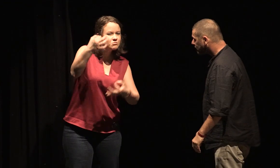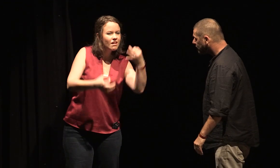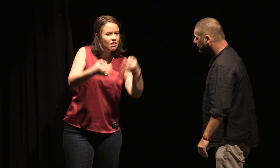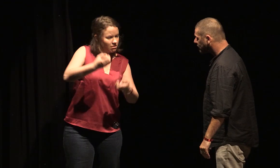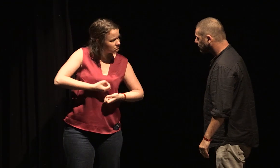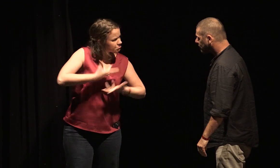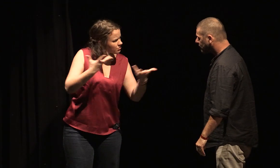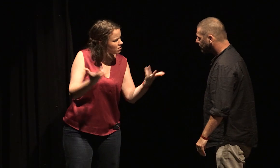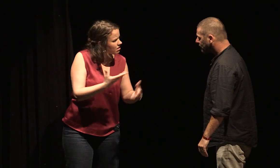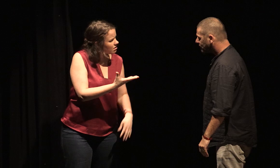Je dirais que j'étais ici.